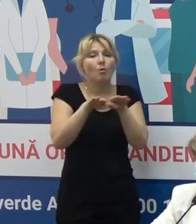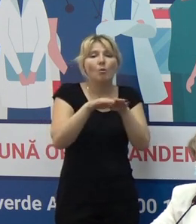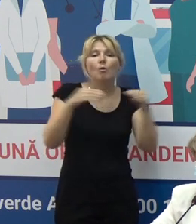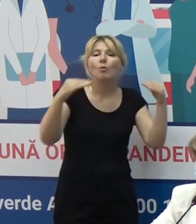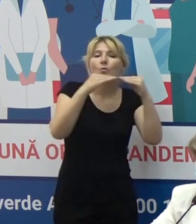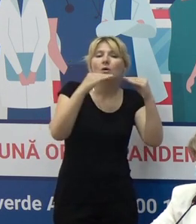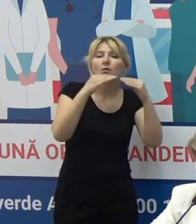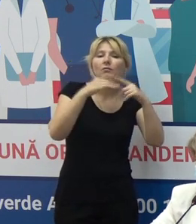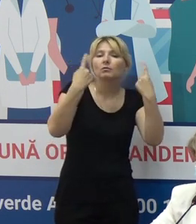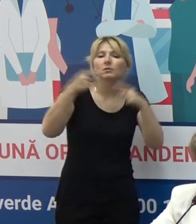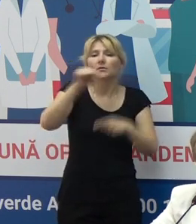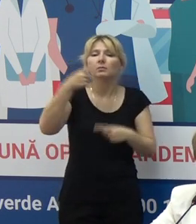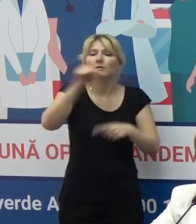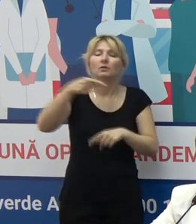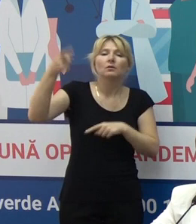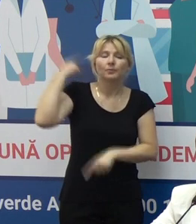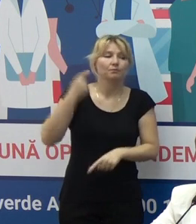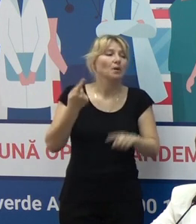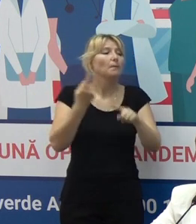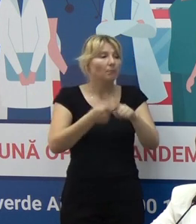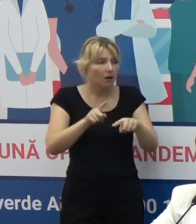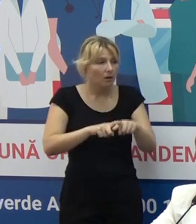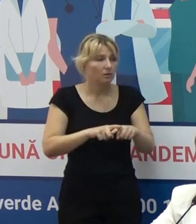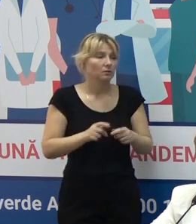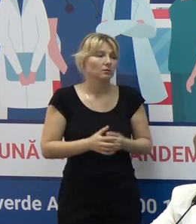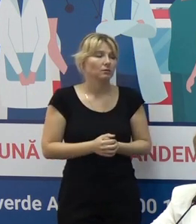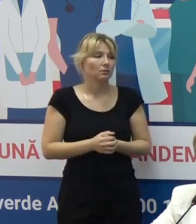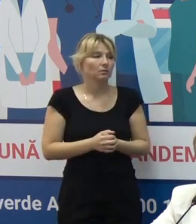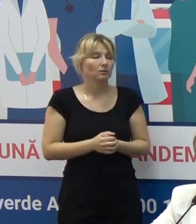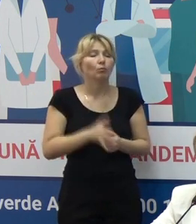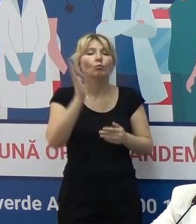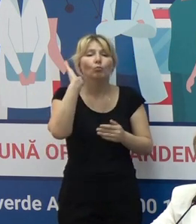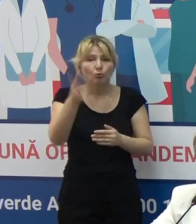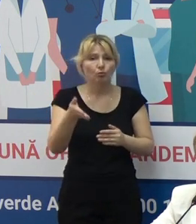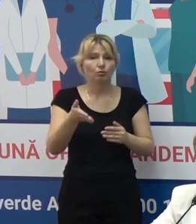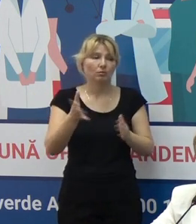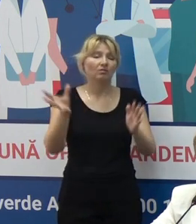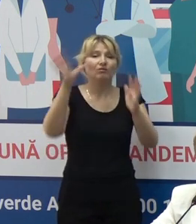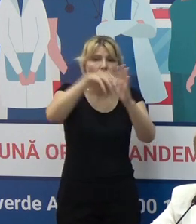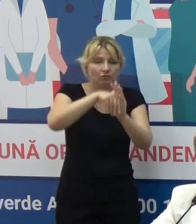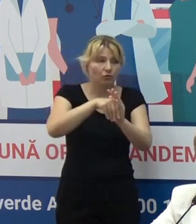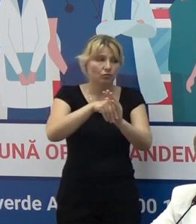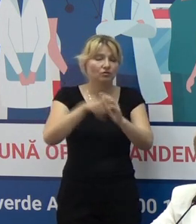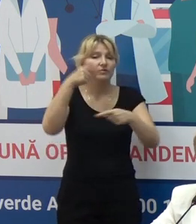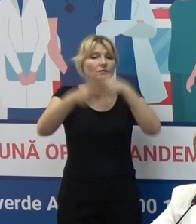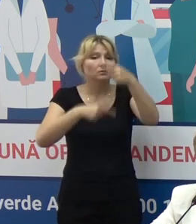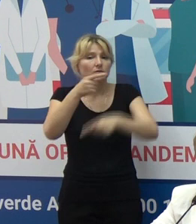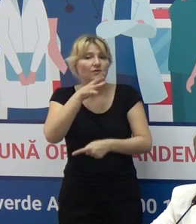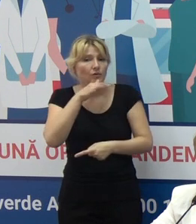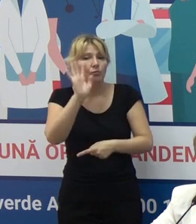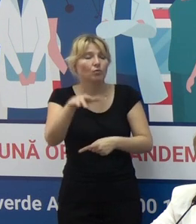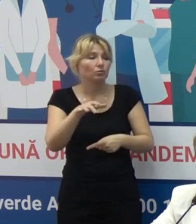săptămânele anterioare. Ceea ce va impune imediat în perioada următoare va fi